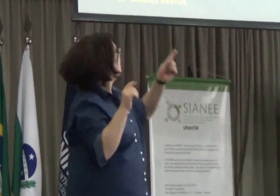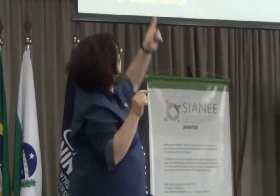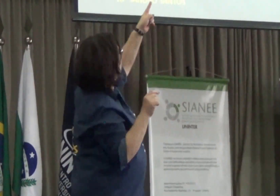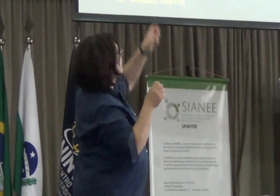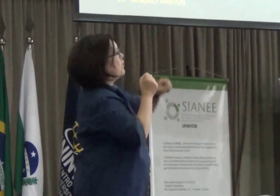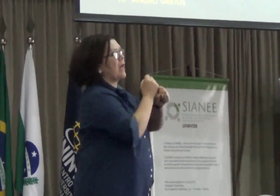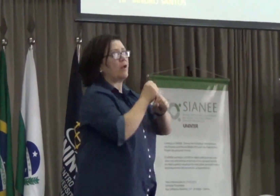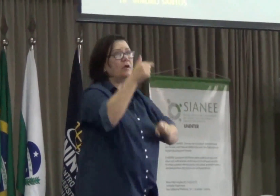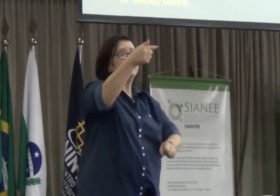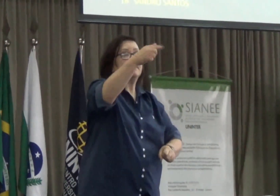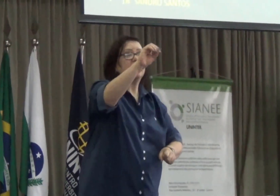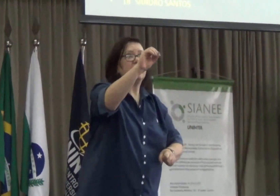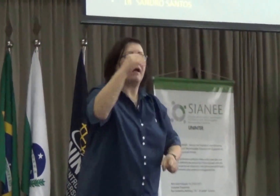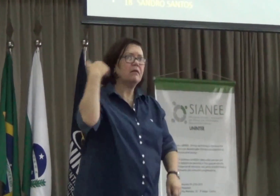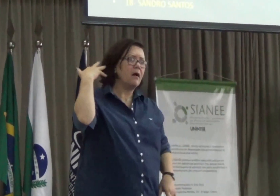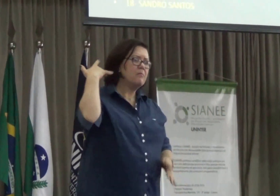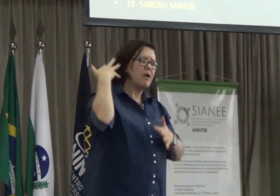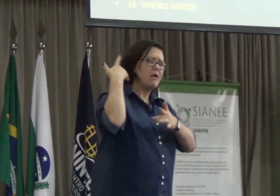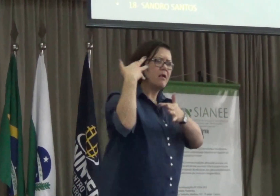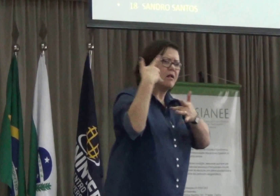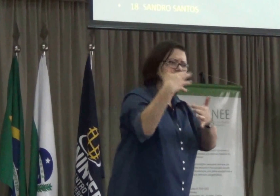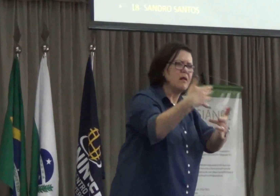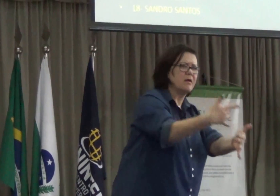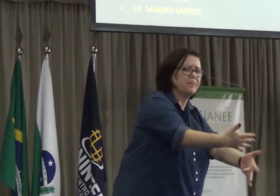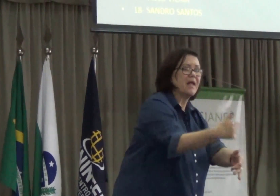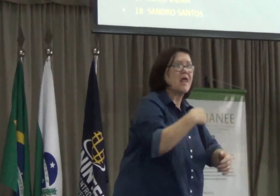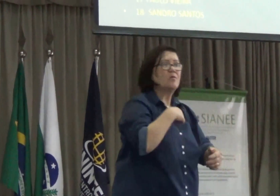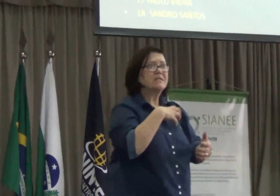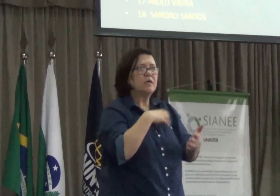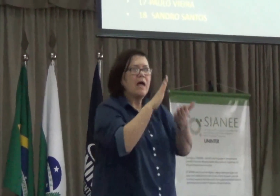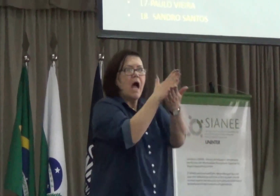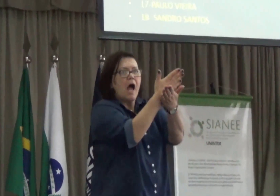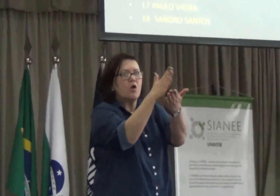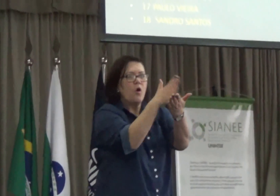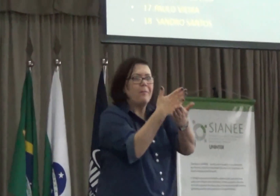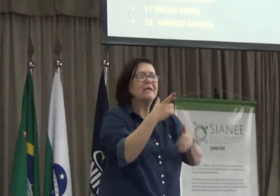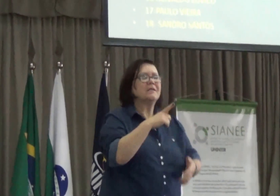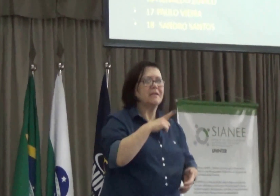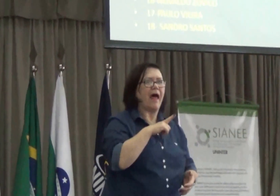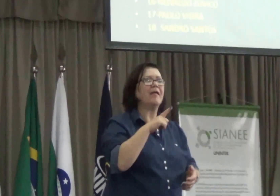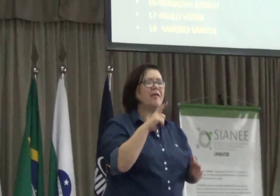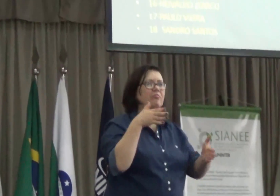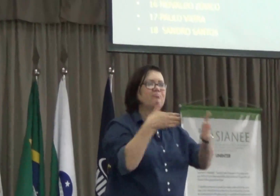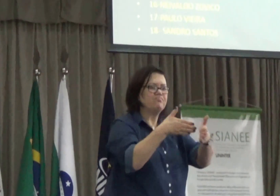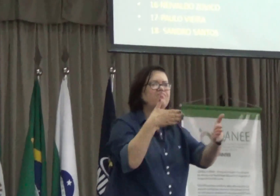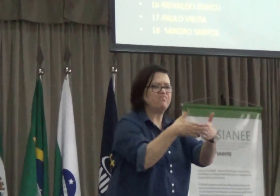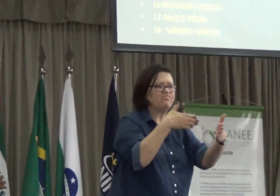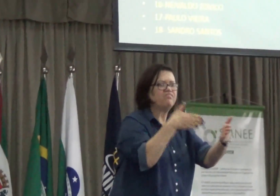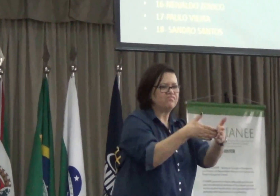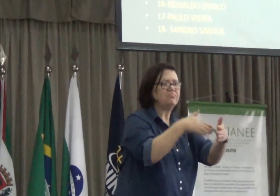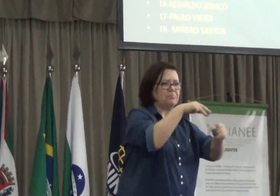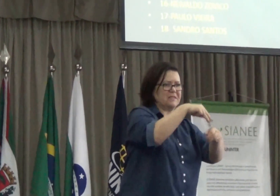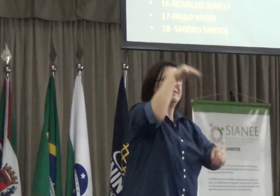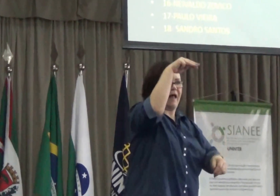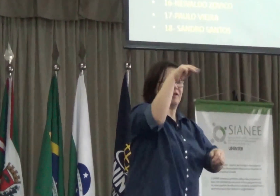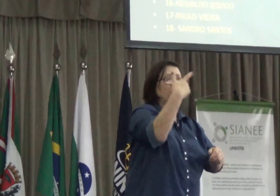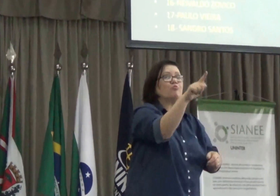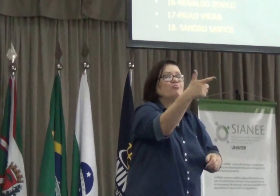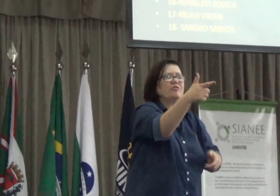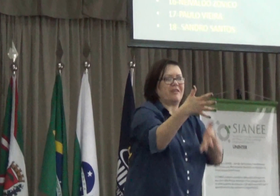admirada por essas conquistas, né? Dos anos 70 pra cá, quantas barreiras já